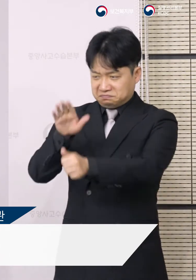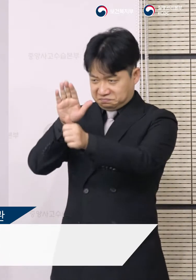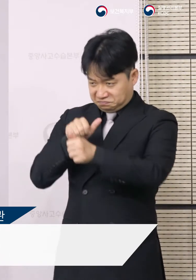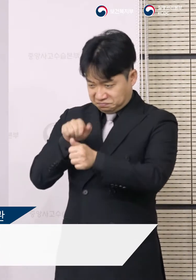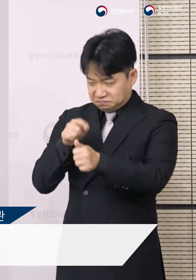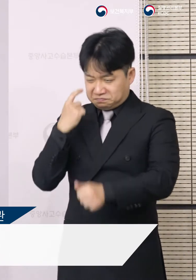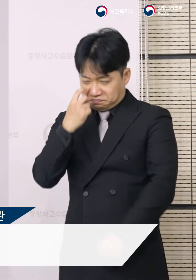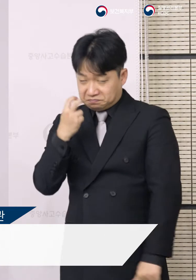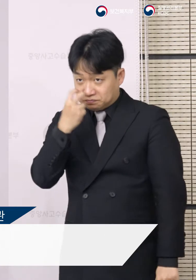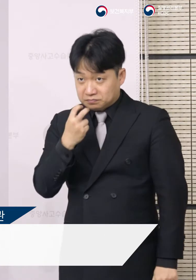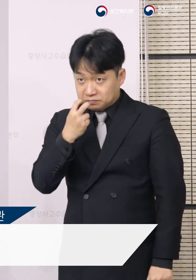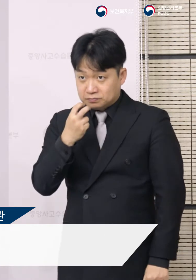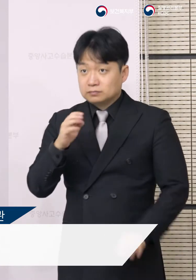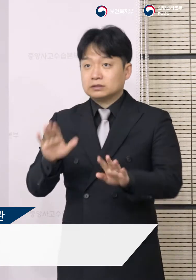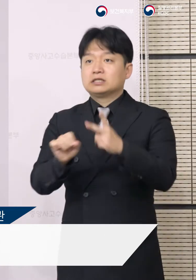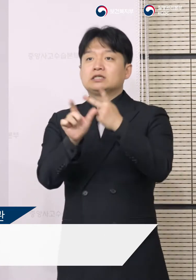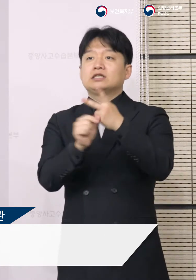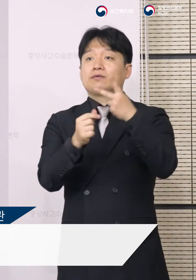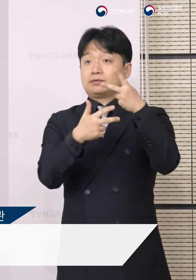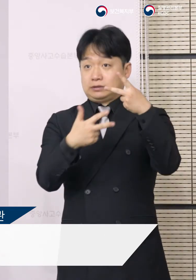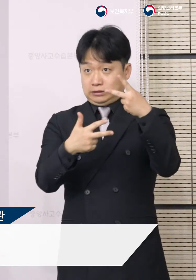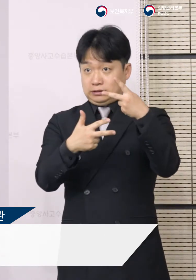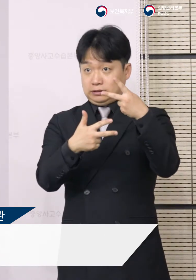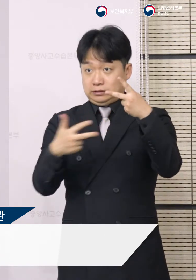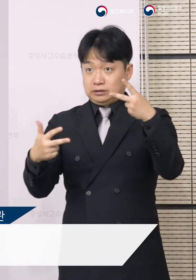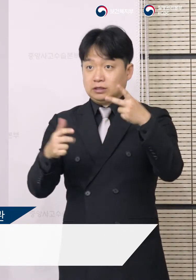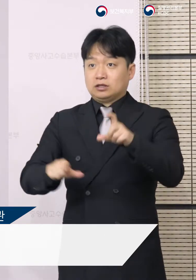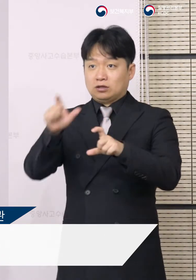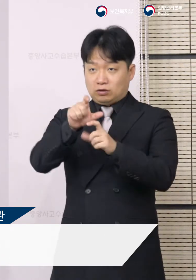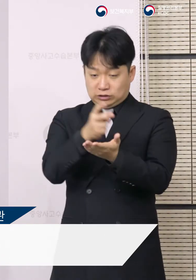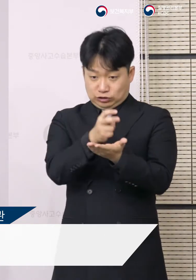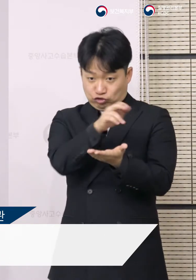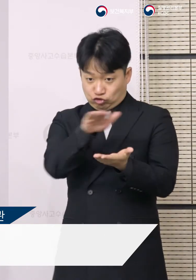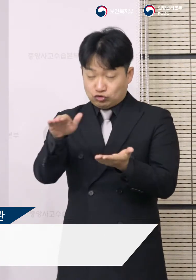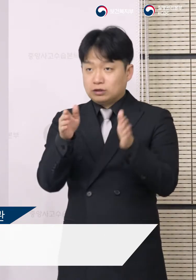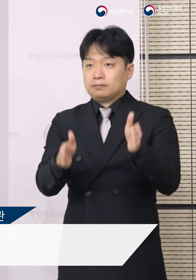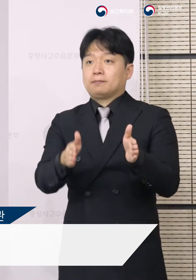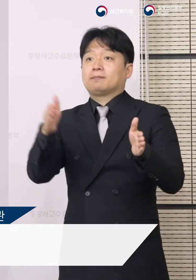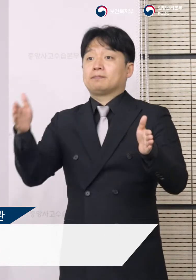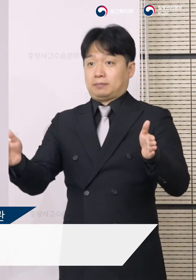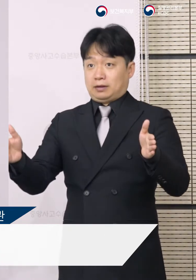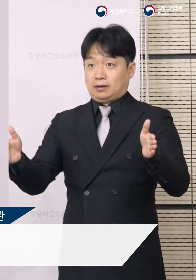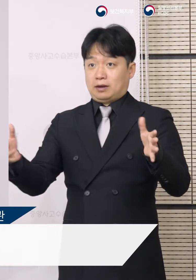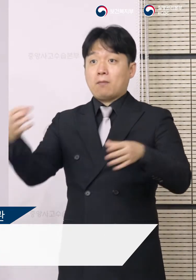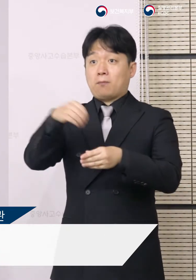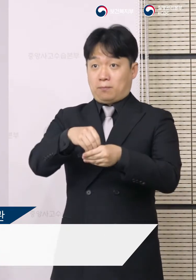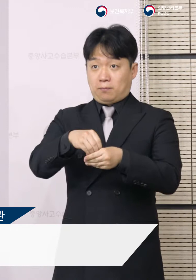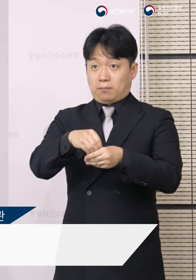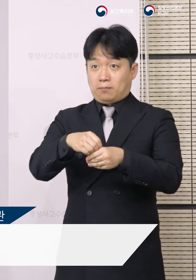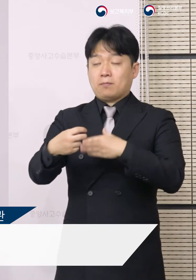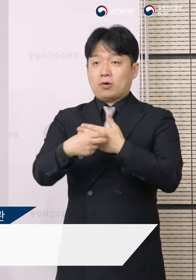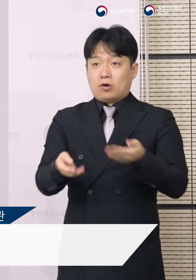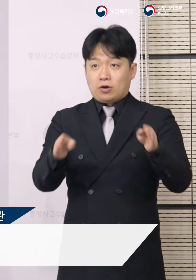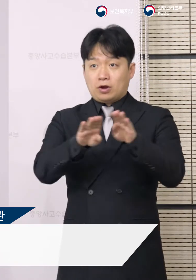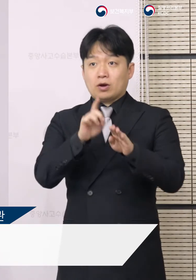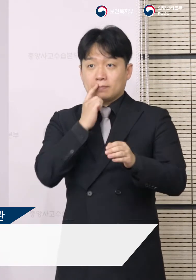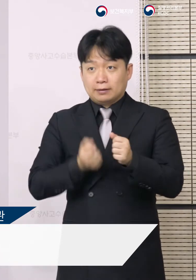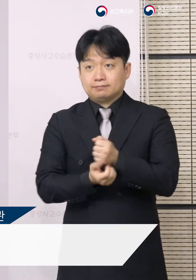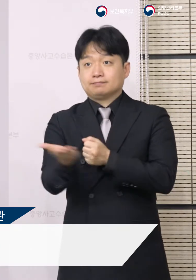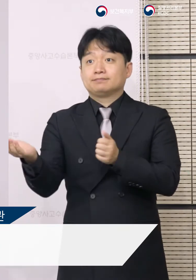검사 대상 기준을 이미 2월 7일 확대 시행한 바 있고 이 내용을 의료기관 등에도